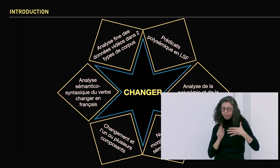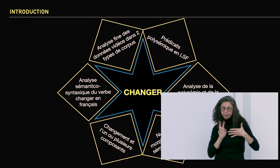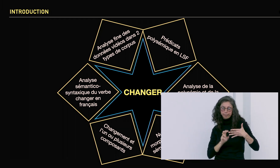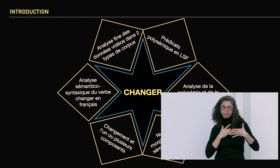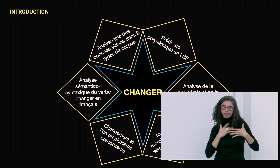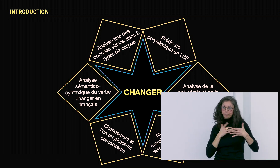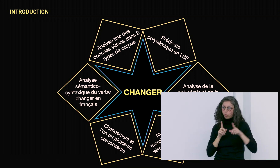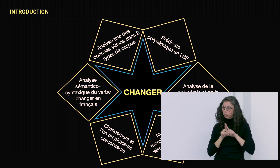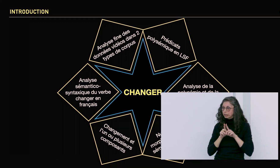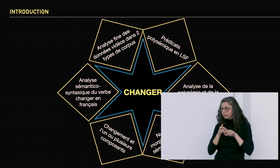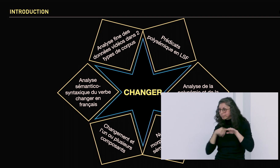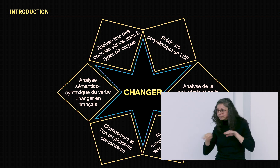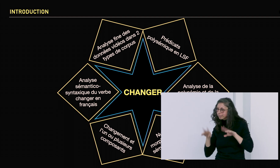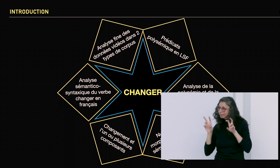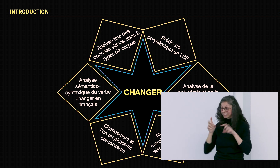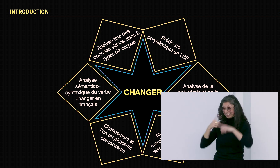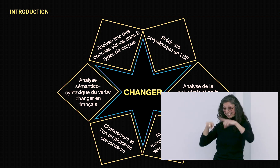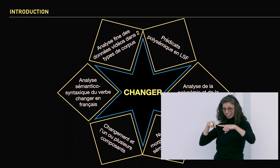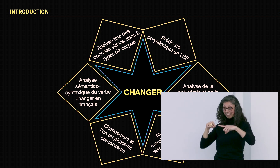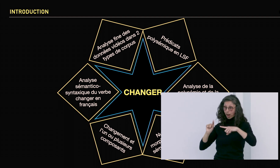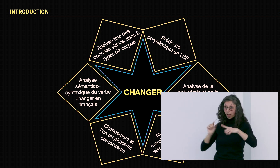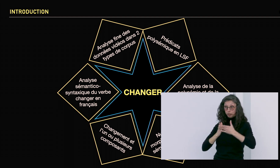ensuite eu des analyses très fines au niveau morphologique.